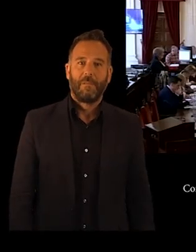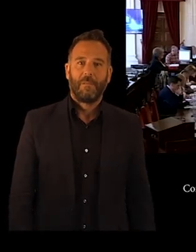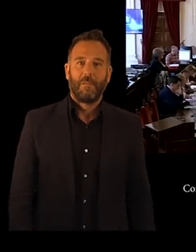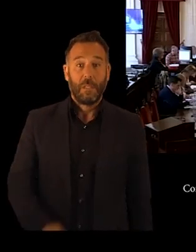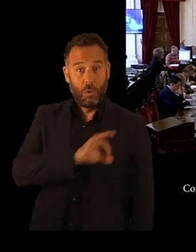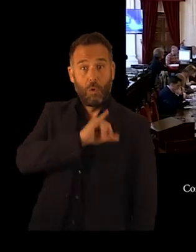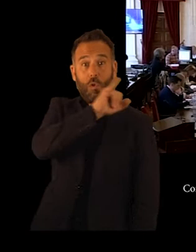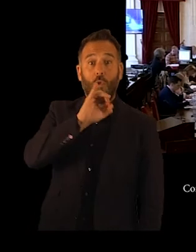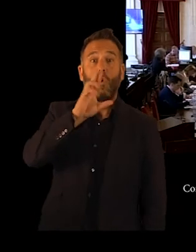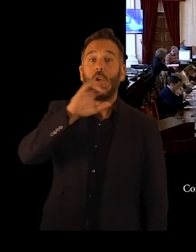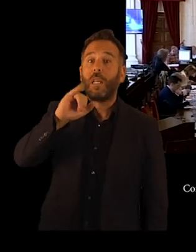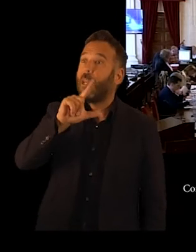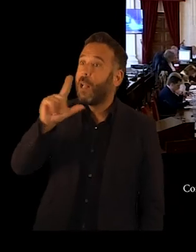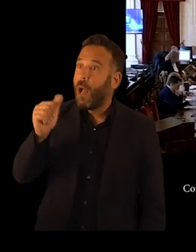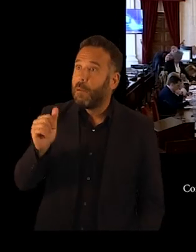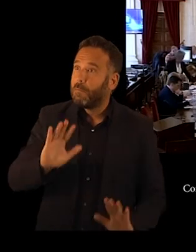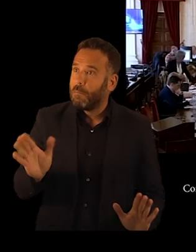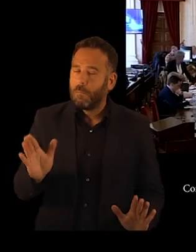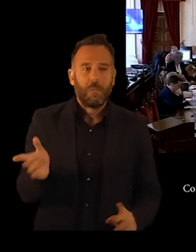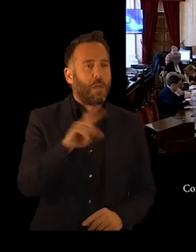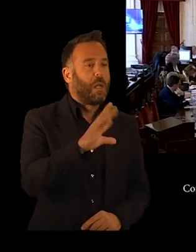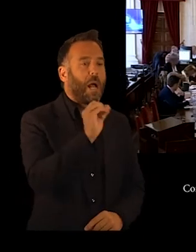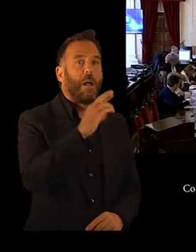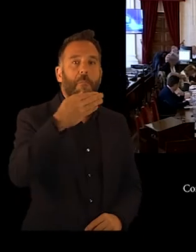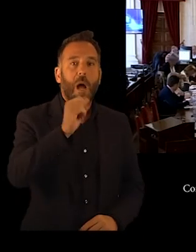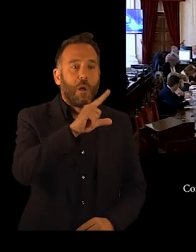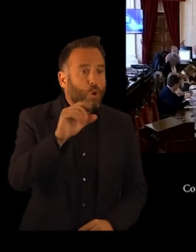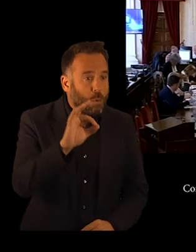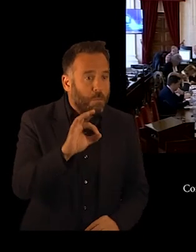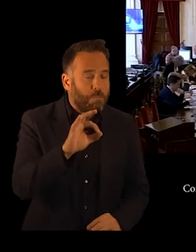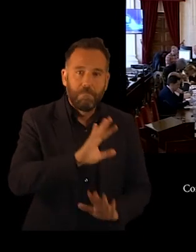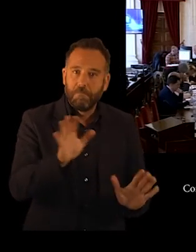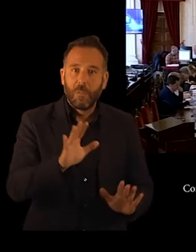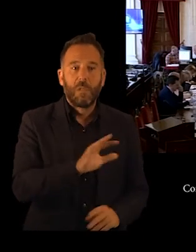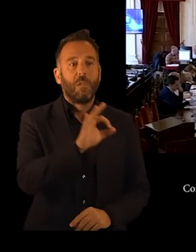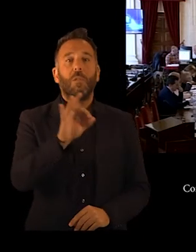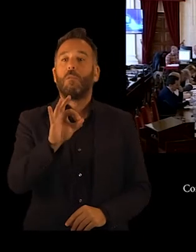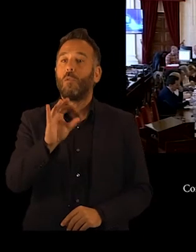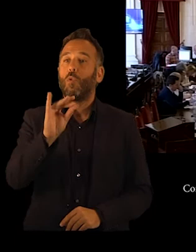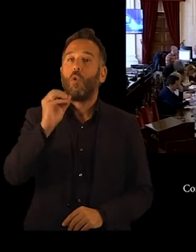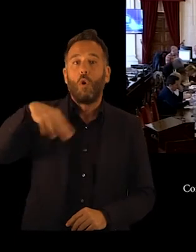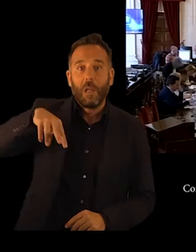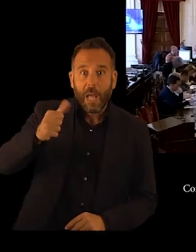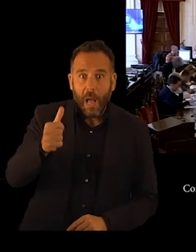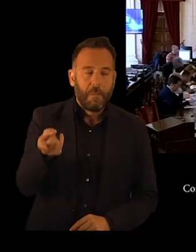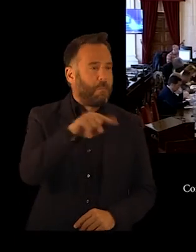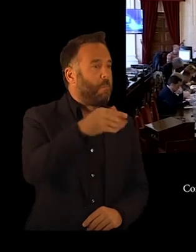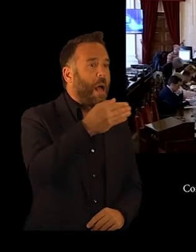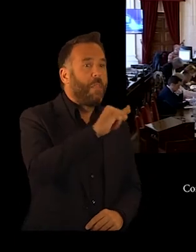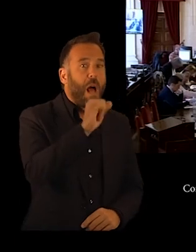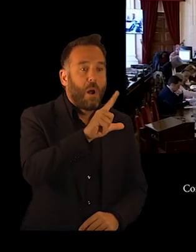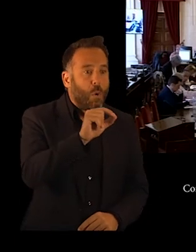Señor Zorrilla. SEÑORA PRESIDENTA. Carballo, señor Carballo. Señora Doña. Señora Vazalo.